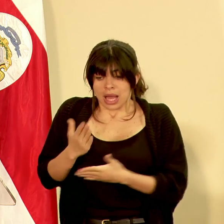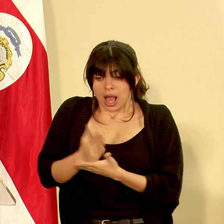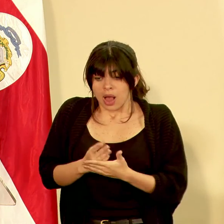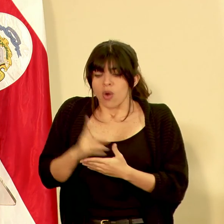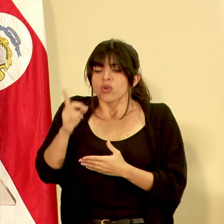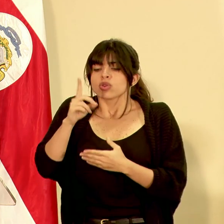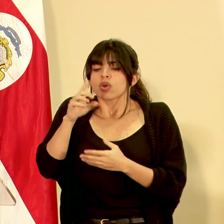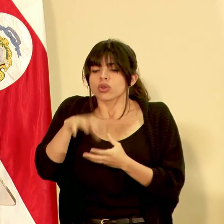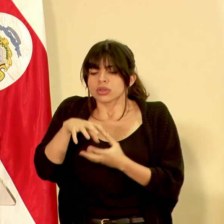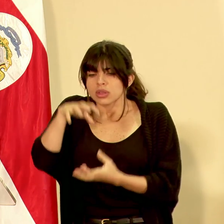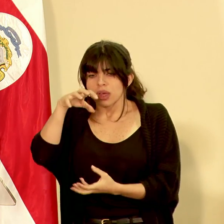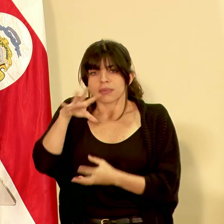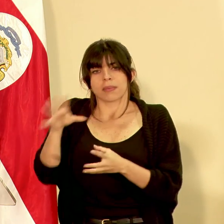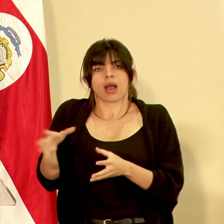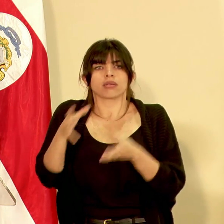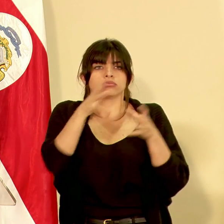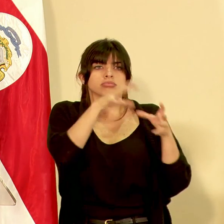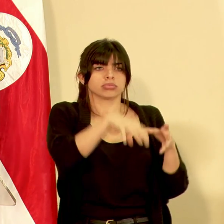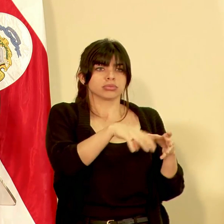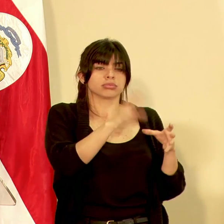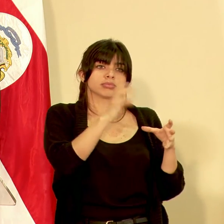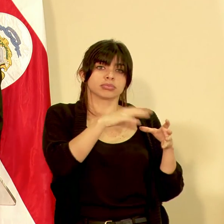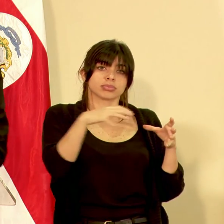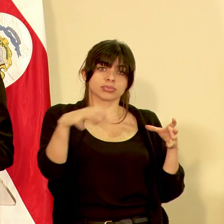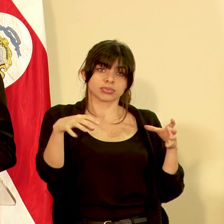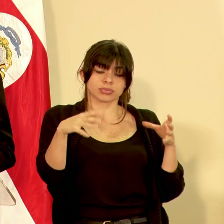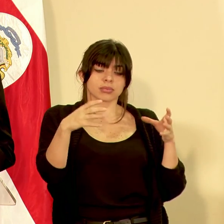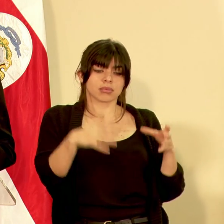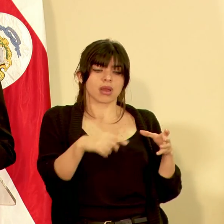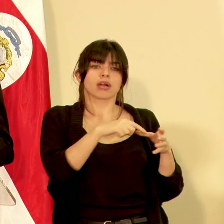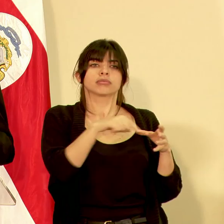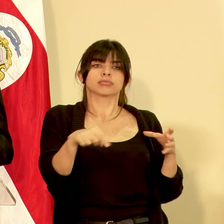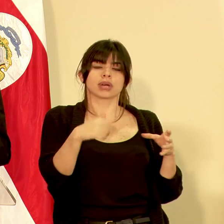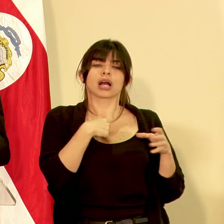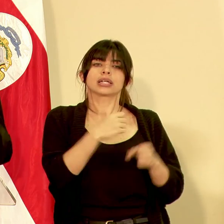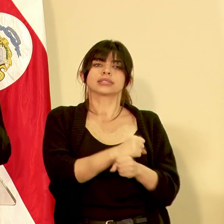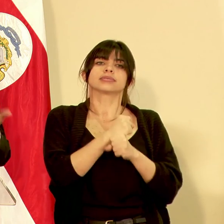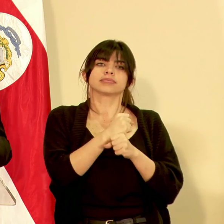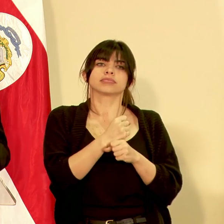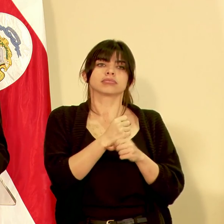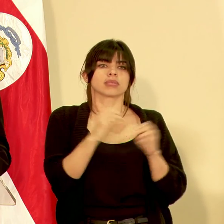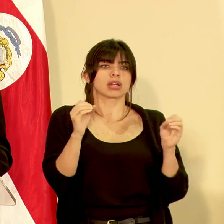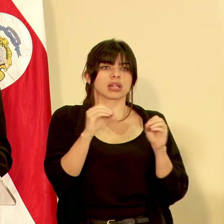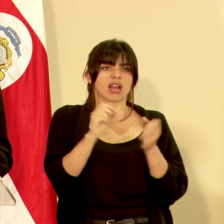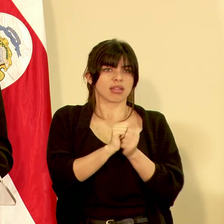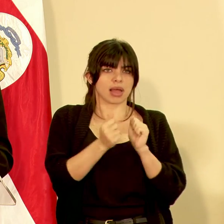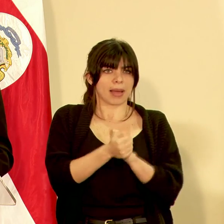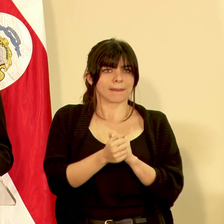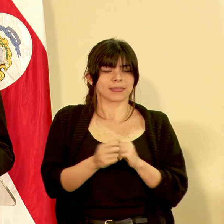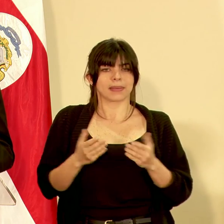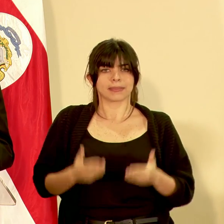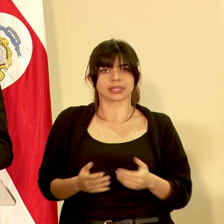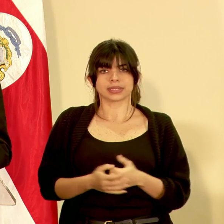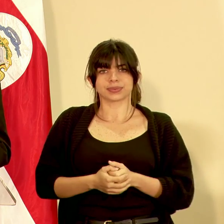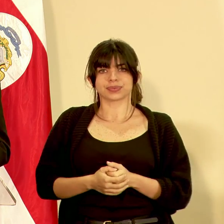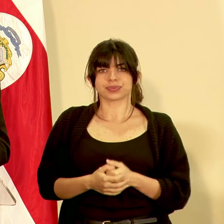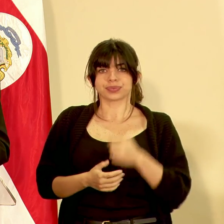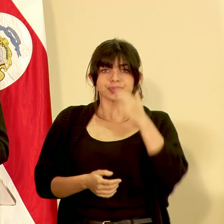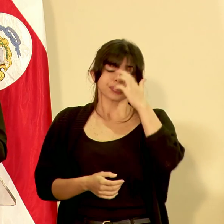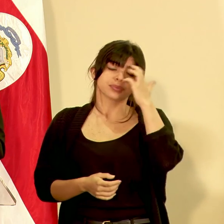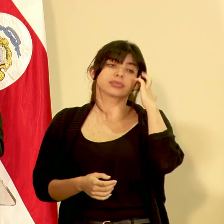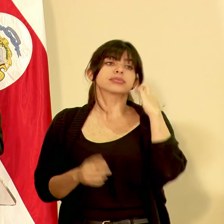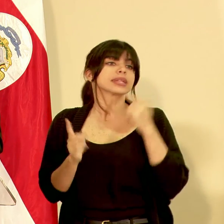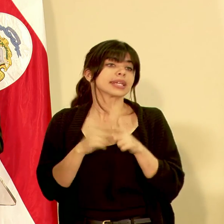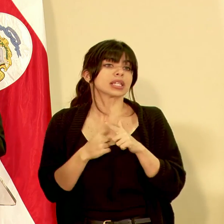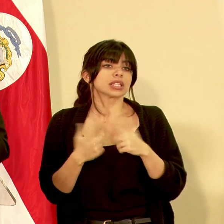dónde es que está toda la trazabilidad para eventualmente meterlo en el contenedor y que el contenedor tiene la seguridad cerrada de que nadie está haciendo los cambios entonces